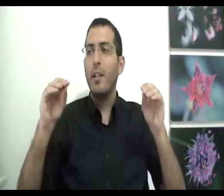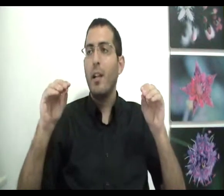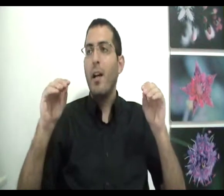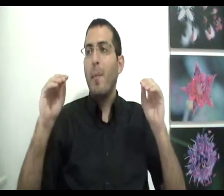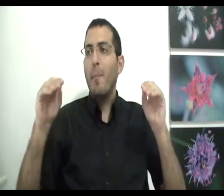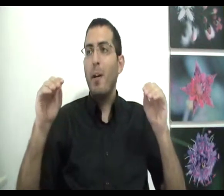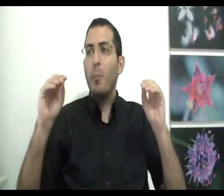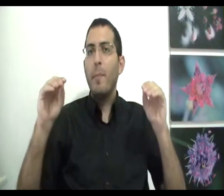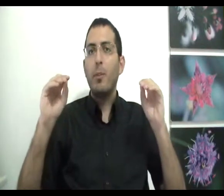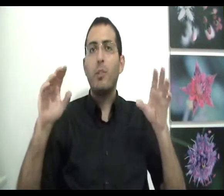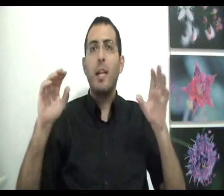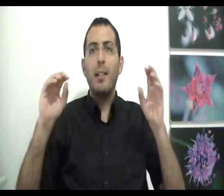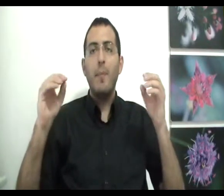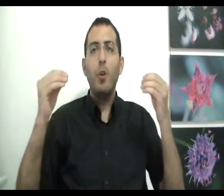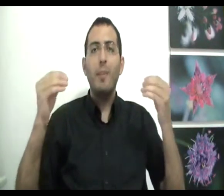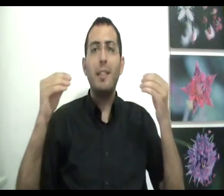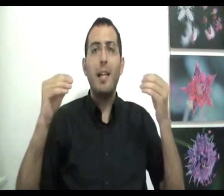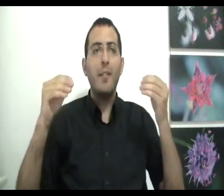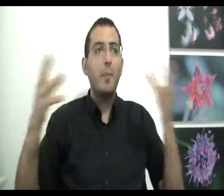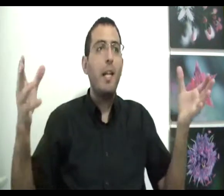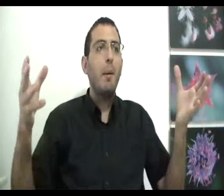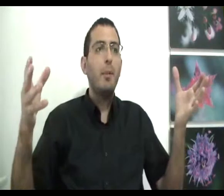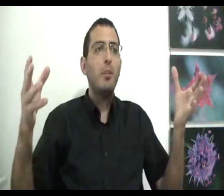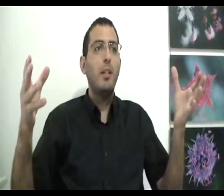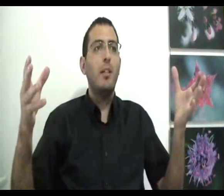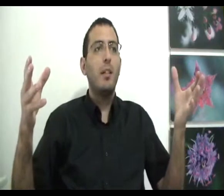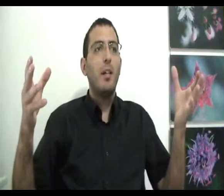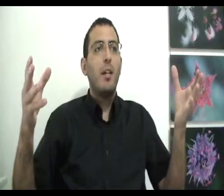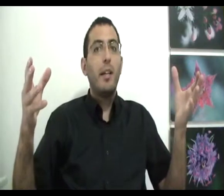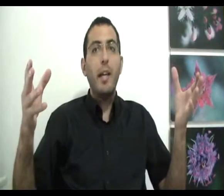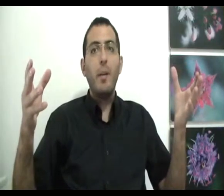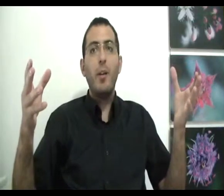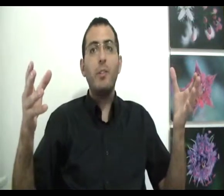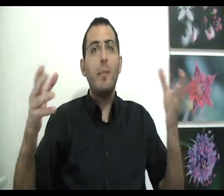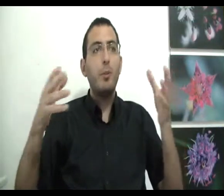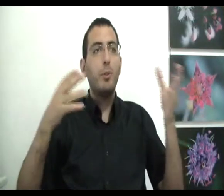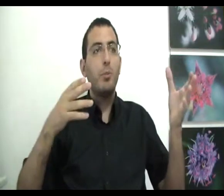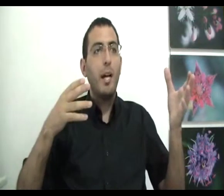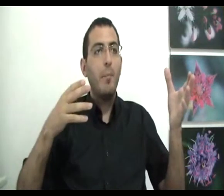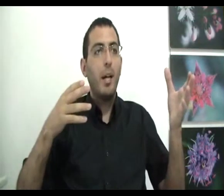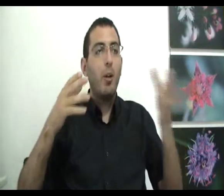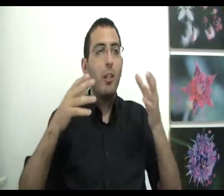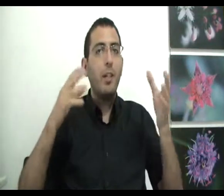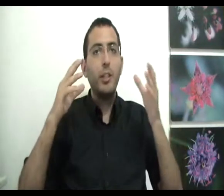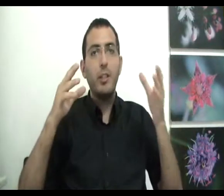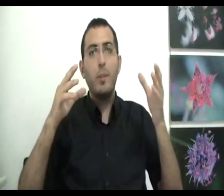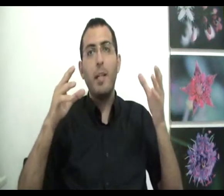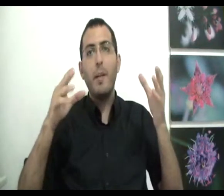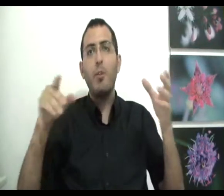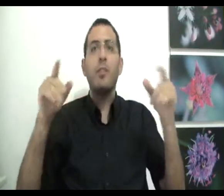מה הוא באמת רוצה האדם לא מצליח להבין מה אני באמת רוצה כי אם אני רוצה משהו מסוים, הרי כל דבר שבנאדם מגיע טוב אז